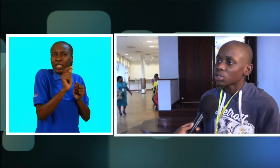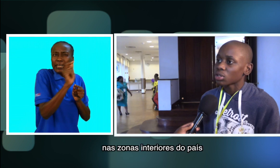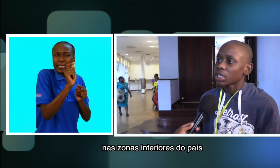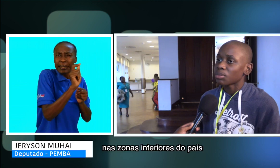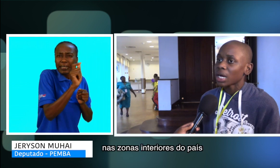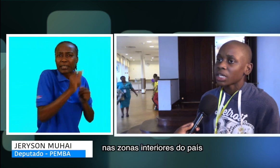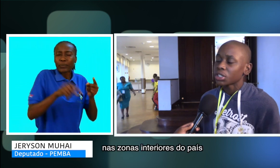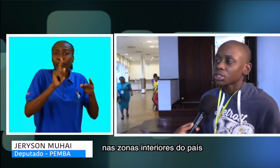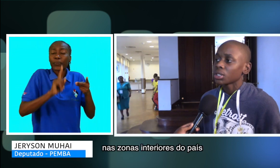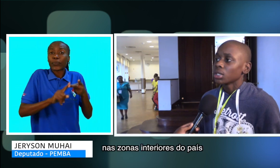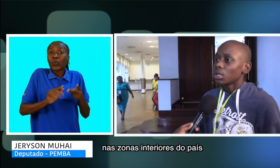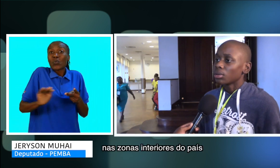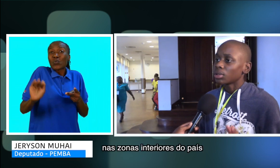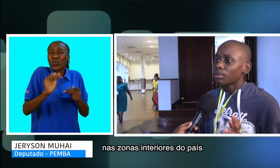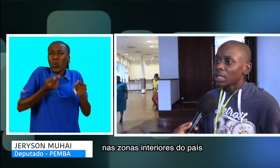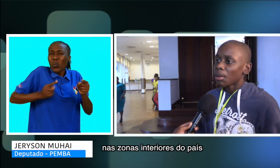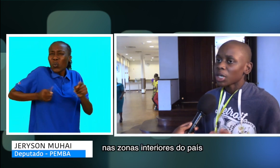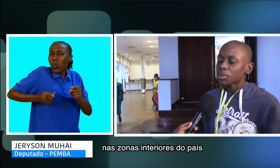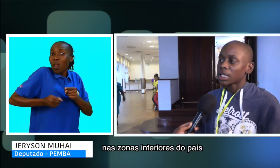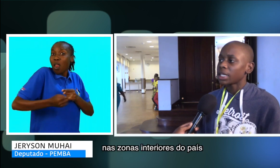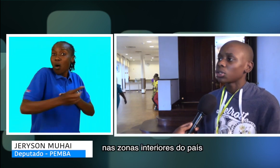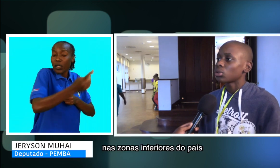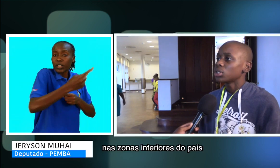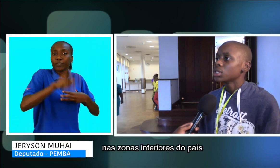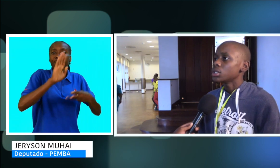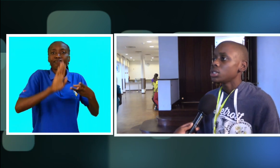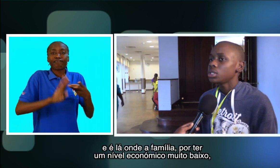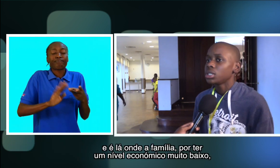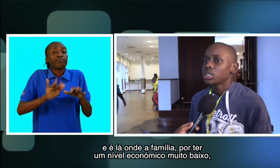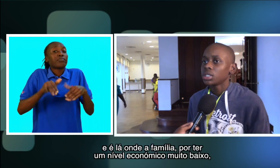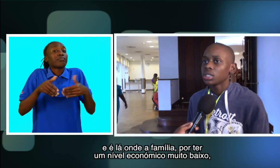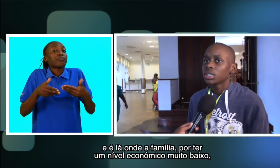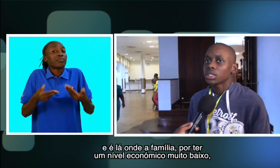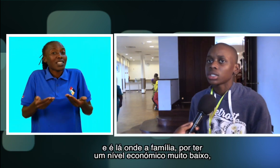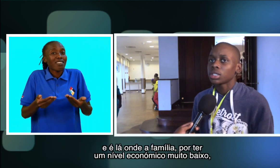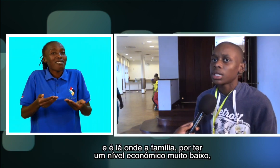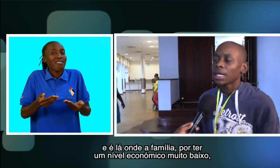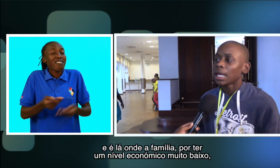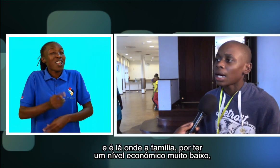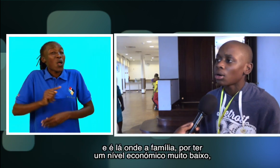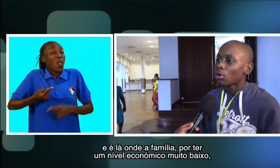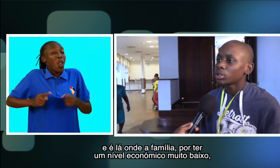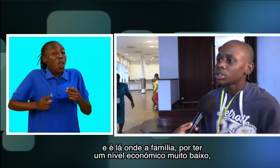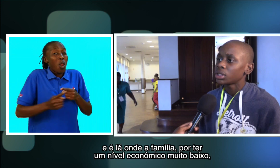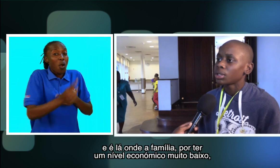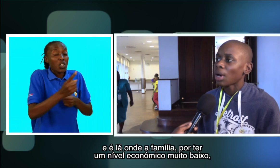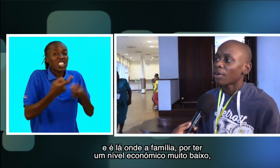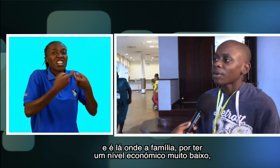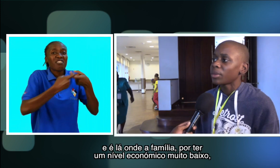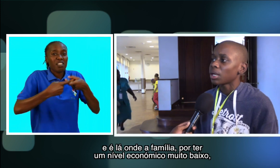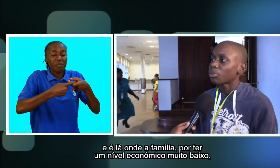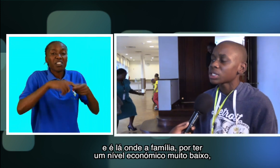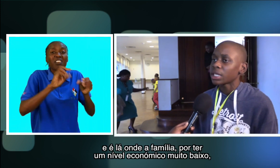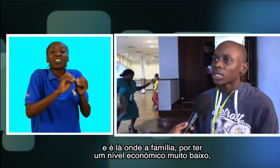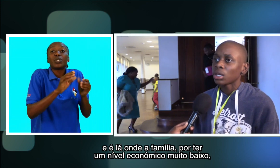nas zonas mais... Lá mais para dentro. E que é lá onde a família, por ter